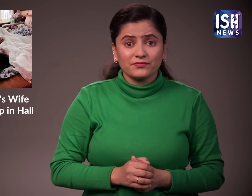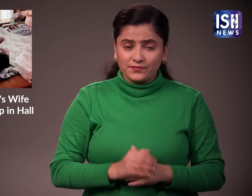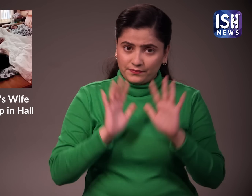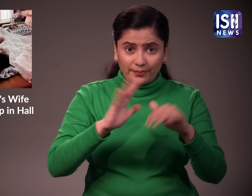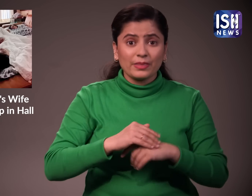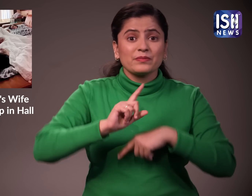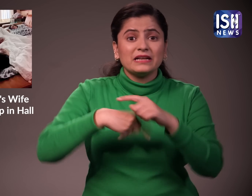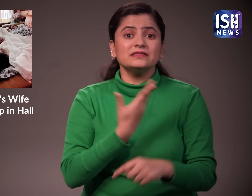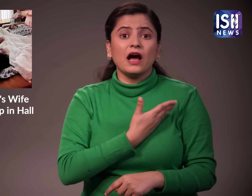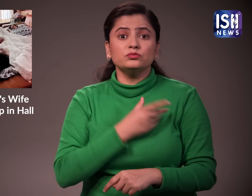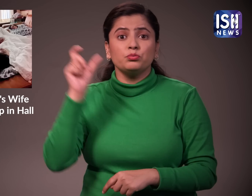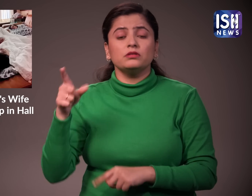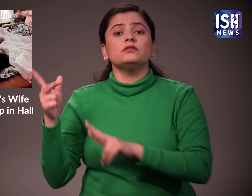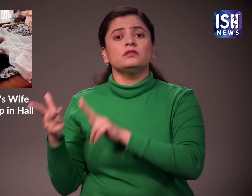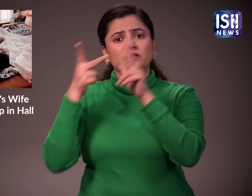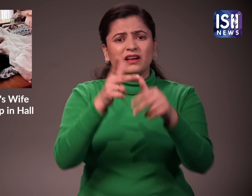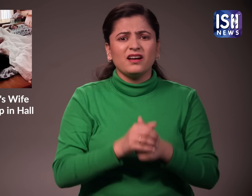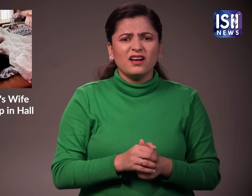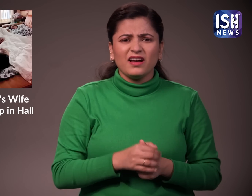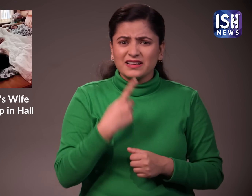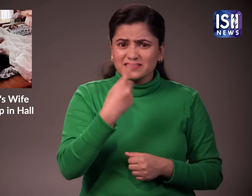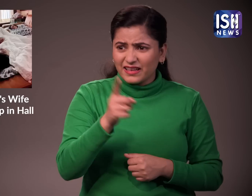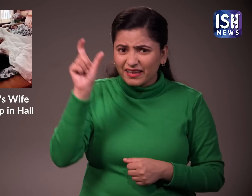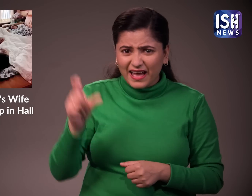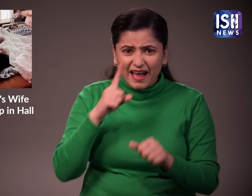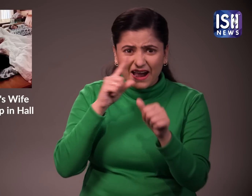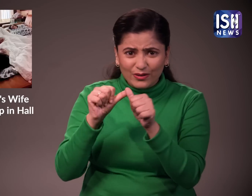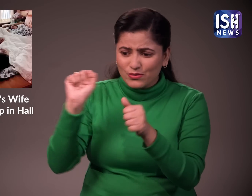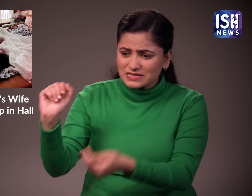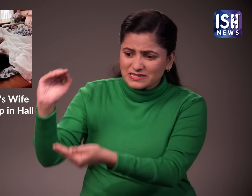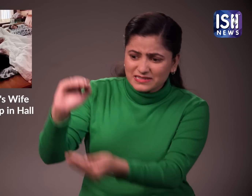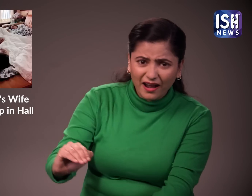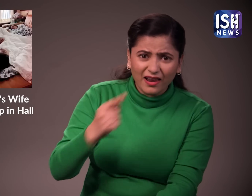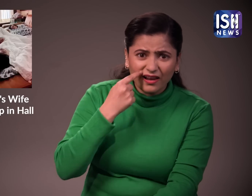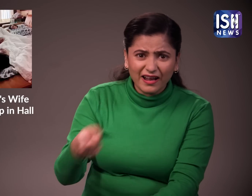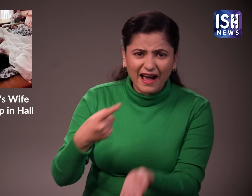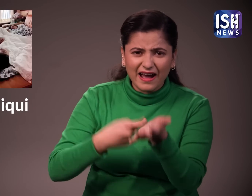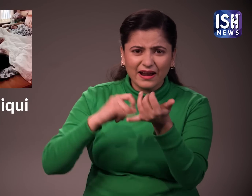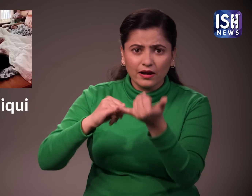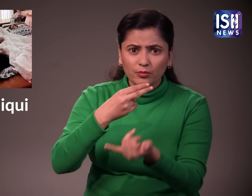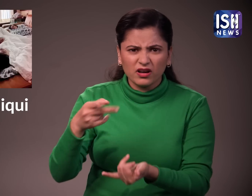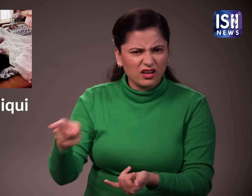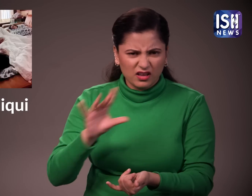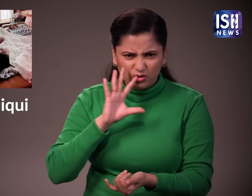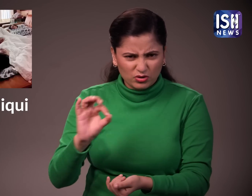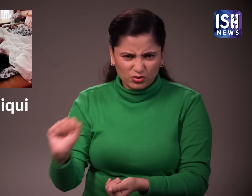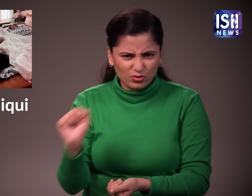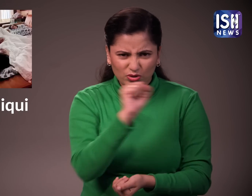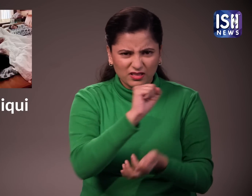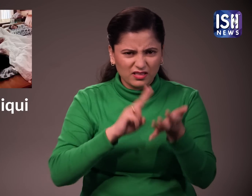नवाज की मा ने भी बयान दिया था कि आल्या का बेटा रिजवान सिदिगी नवाज का वैध